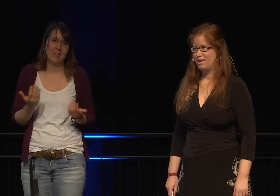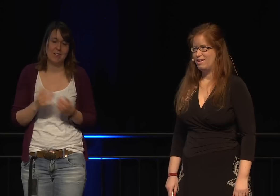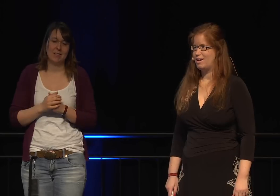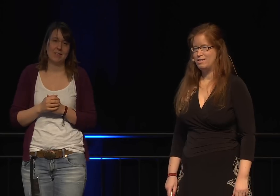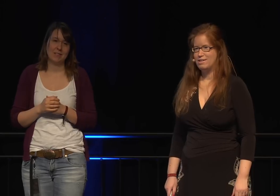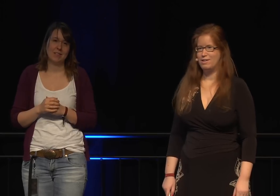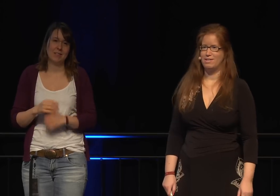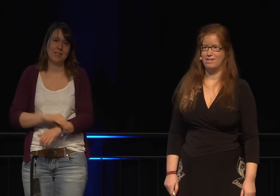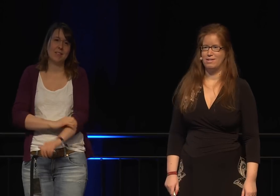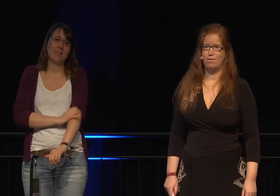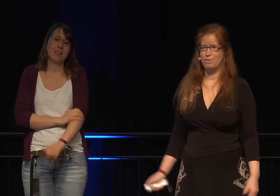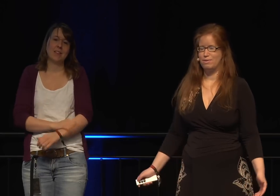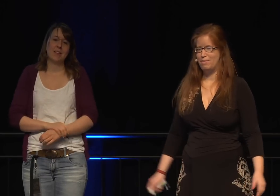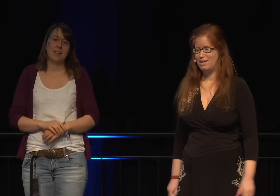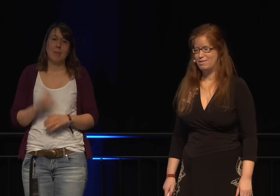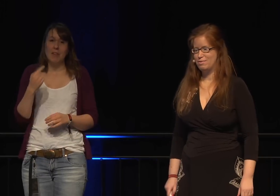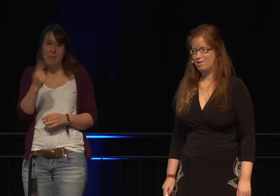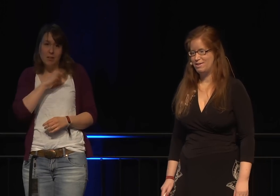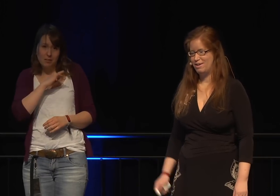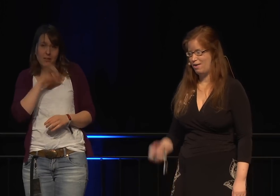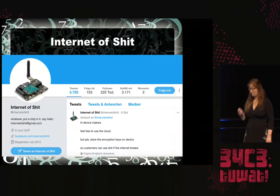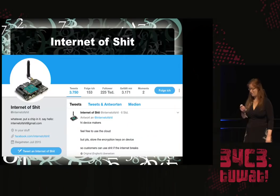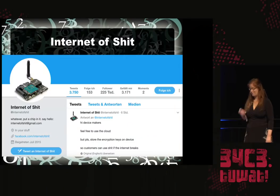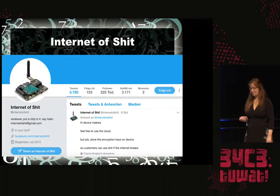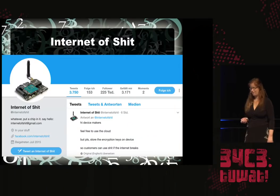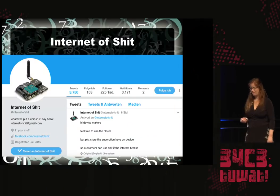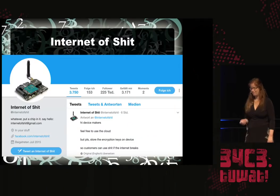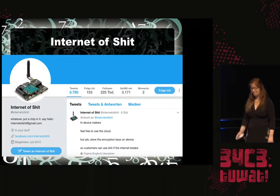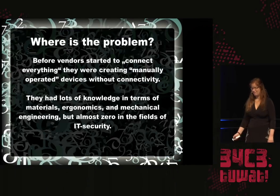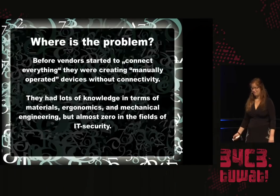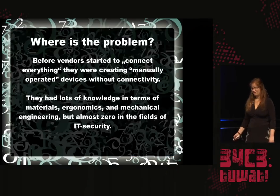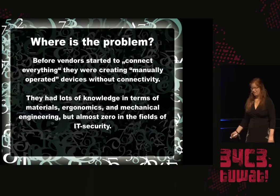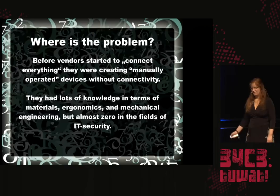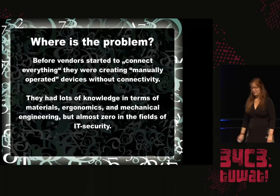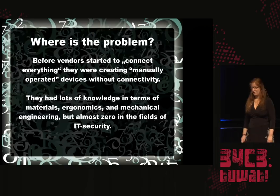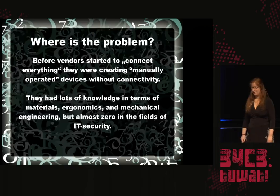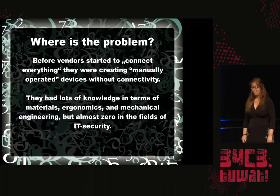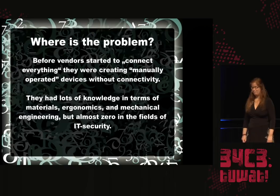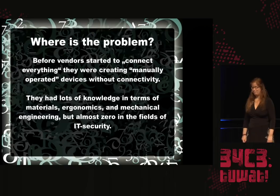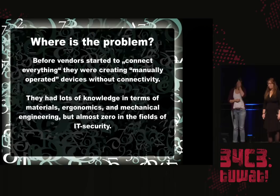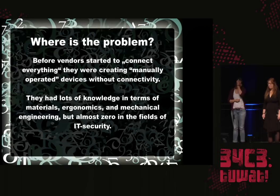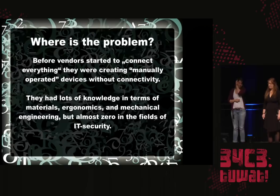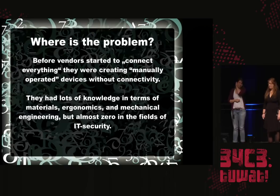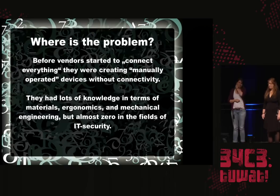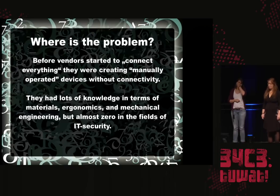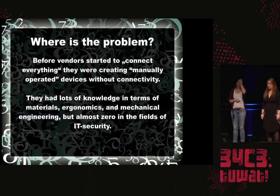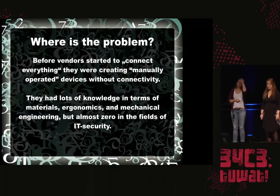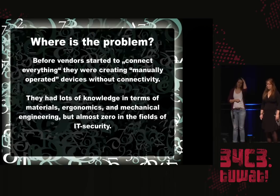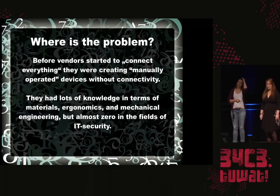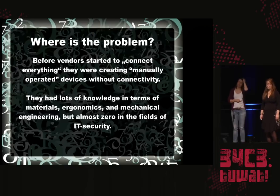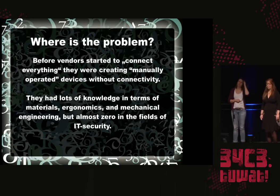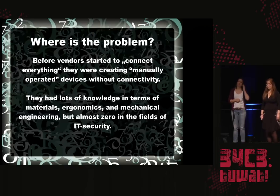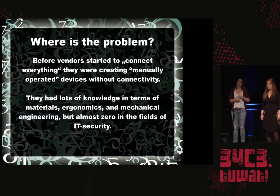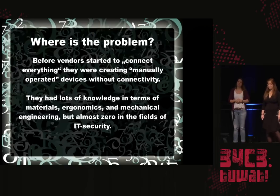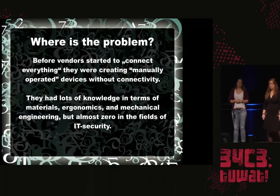Sie sammeln Beispiele vom Internet der Scheiße. Ihr könntet ihnen mehr vielleicht folgen, wenn es euch interessiert.